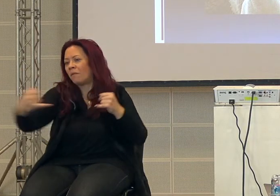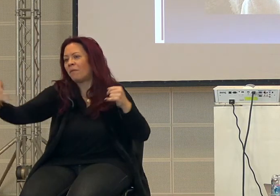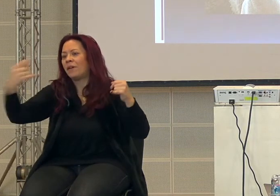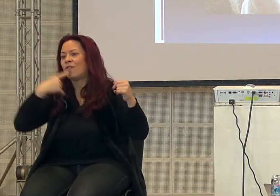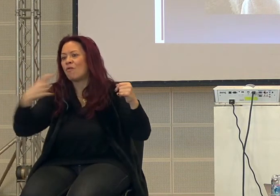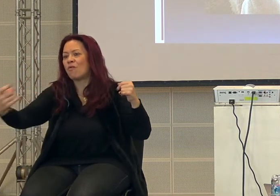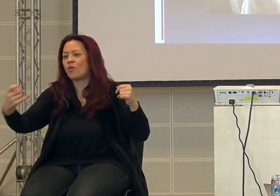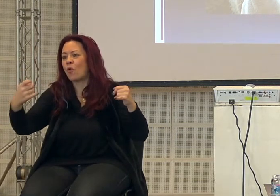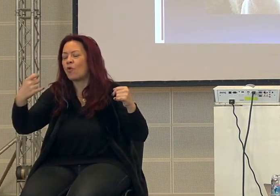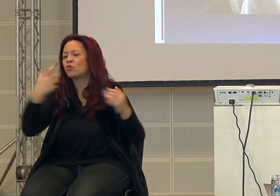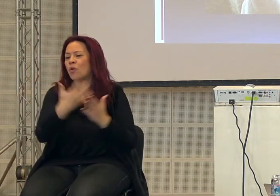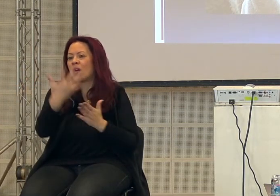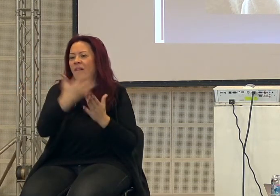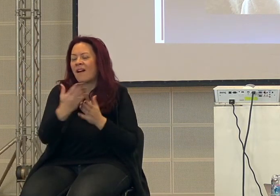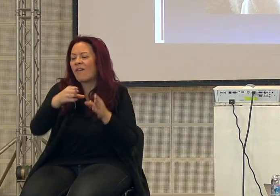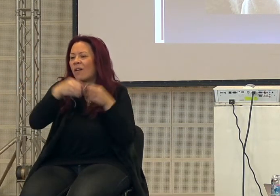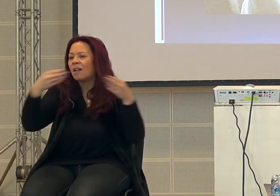che ci racconta Harari.